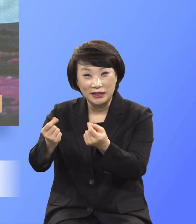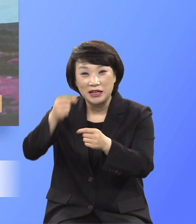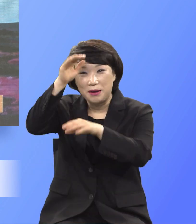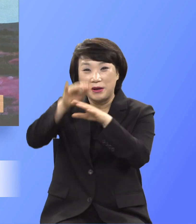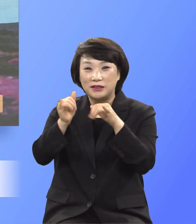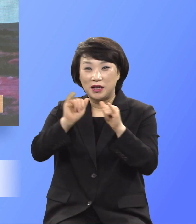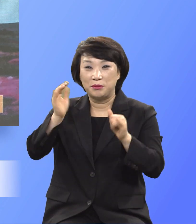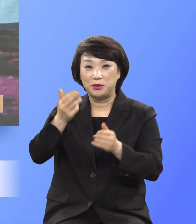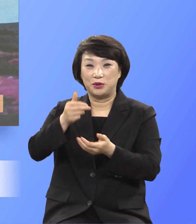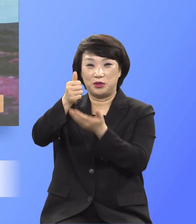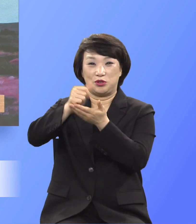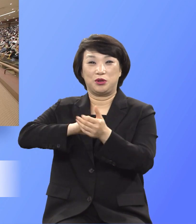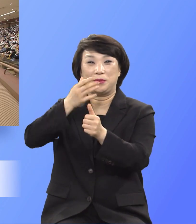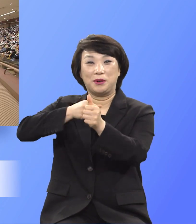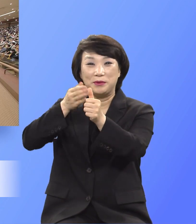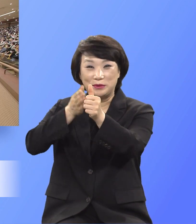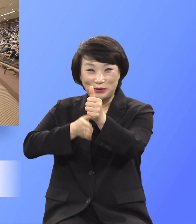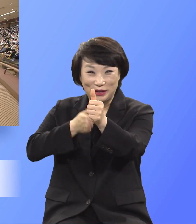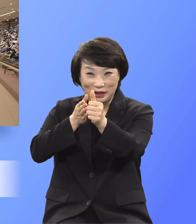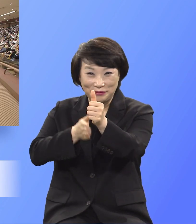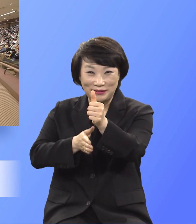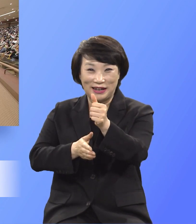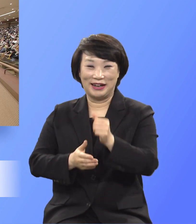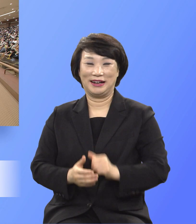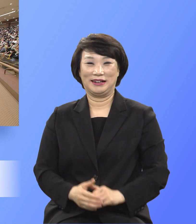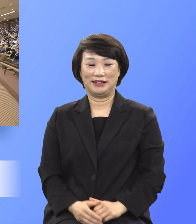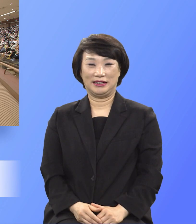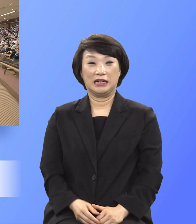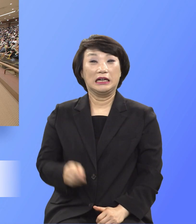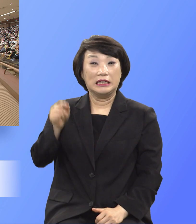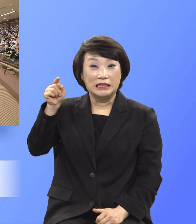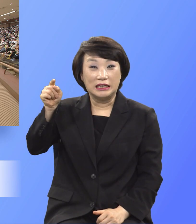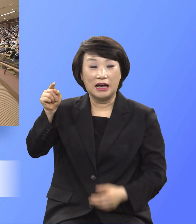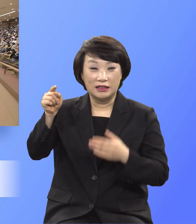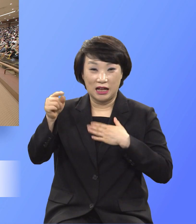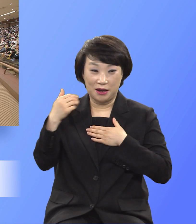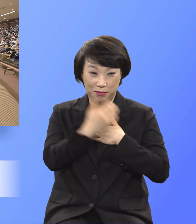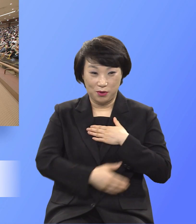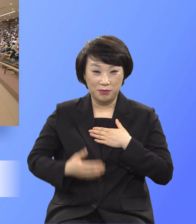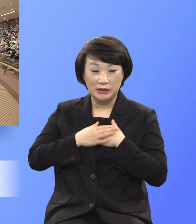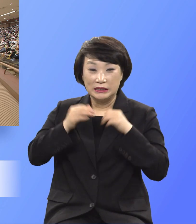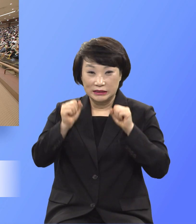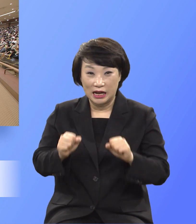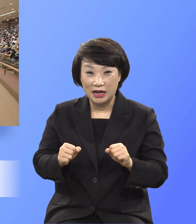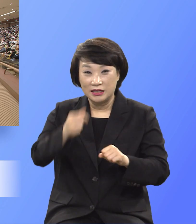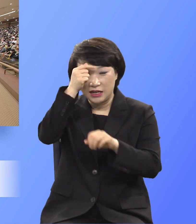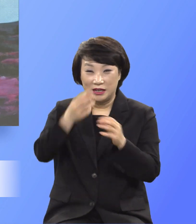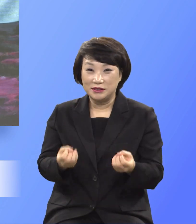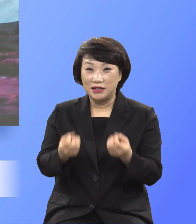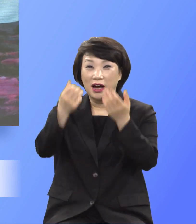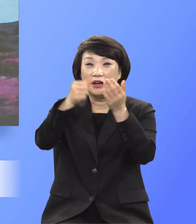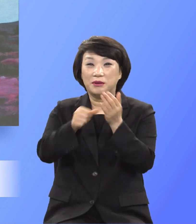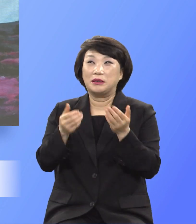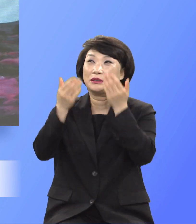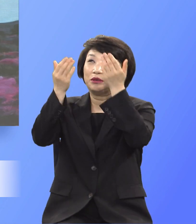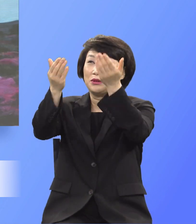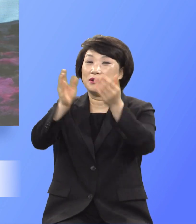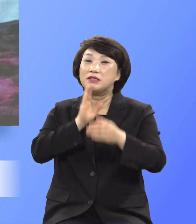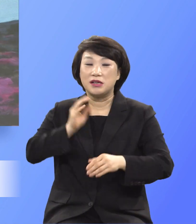주님의 이름으로 축하합니다 이것이 자기 몸을 산 재산으로 드리고 신령과 진정으로